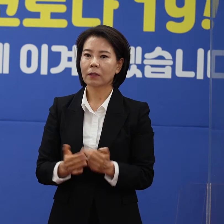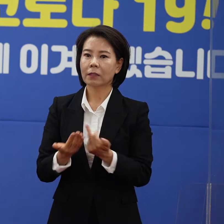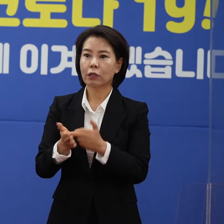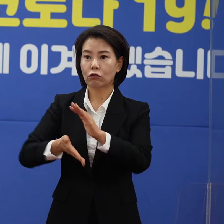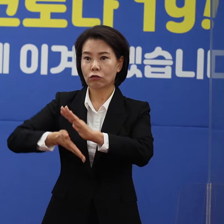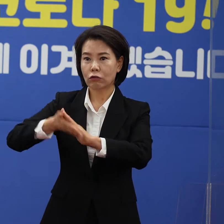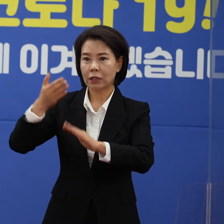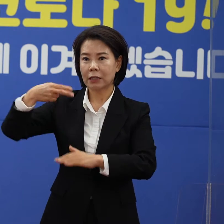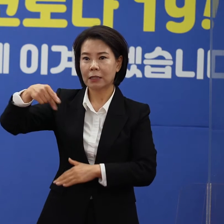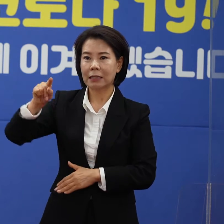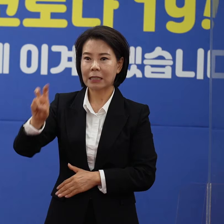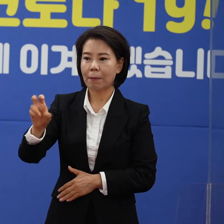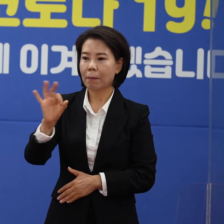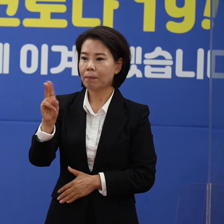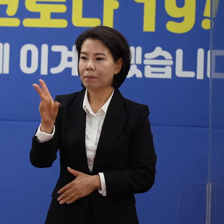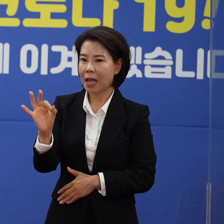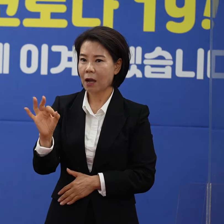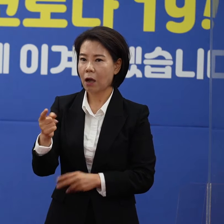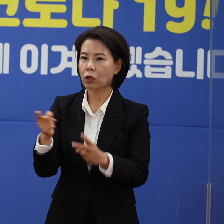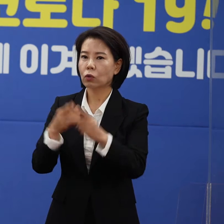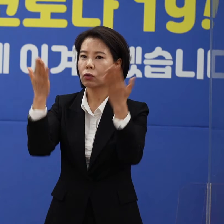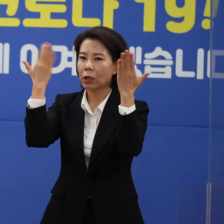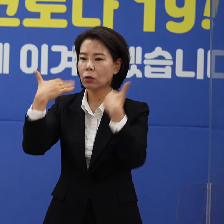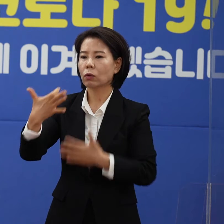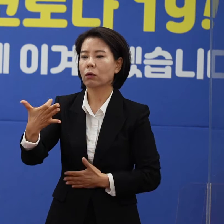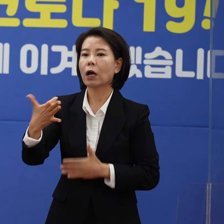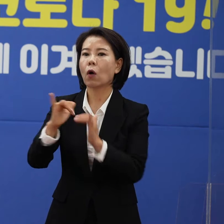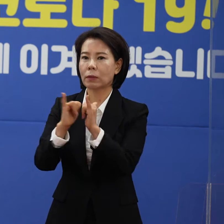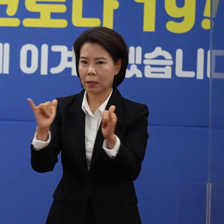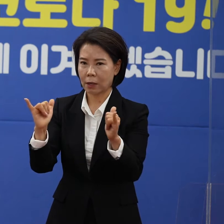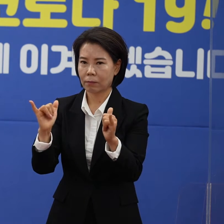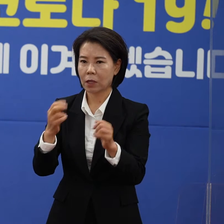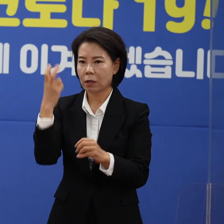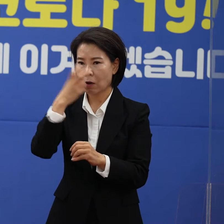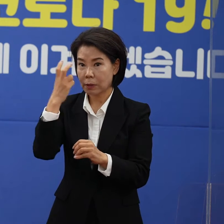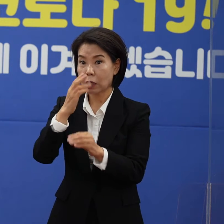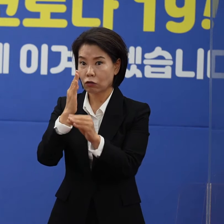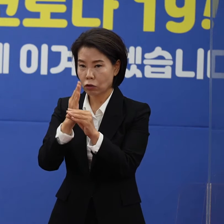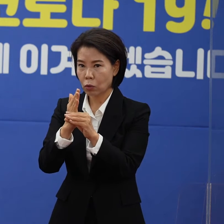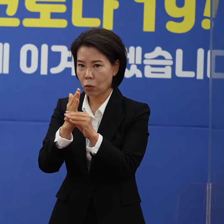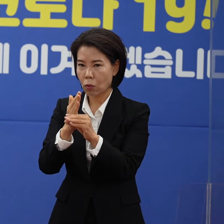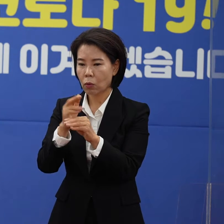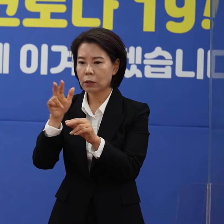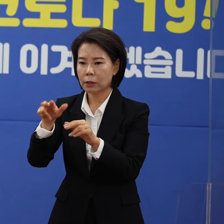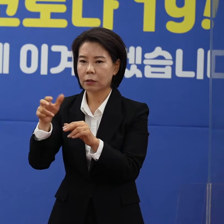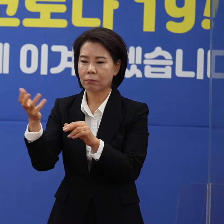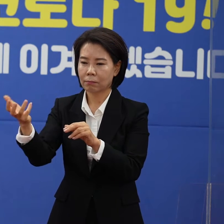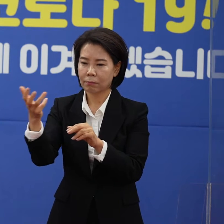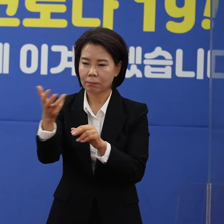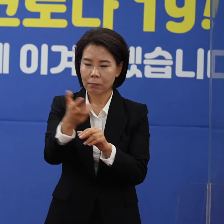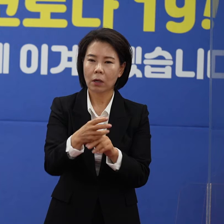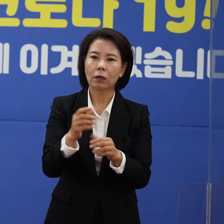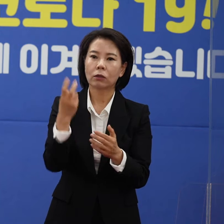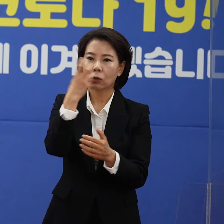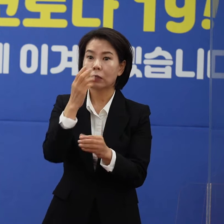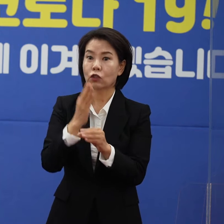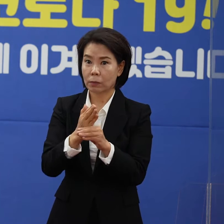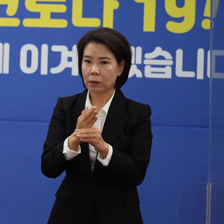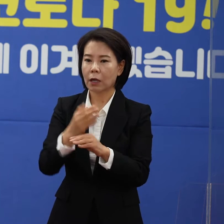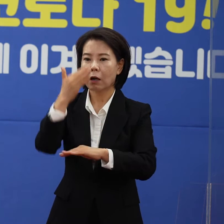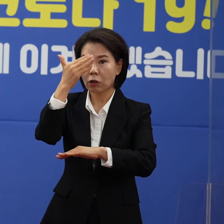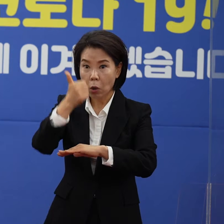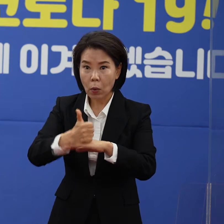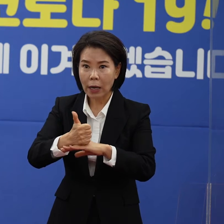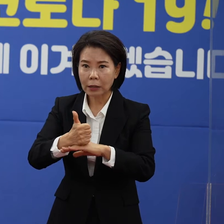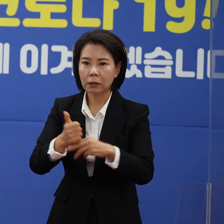제주시 삼양초등학교와 관련해서는 19명에 대한 검사 진행과 함께 역학조사를 진행 중에 있습니다. 검사